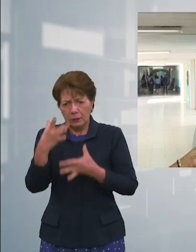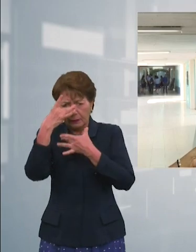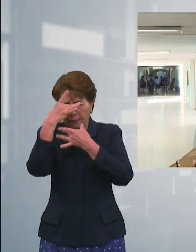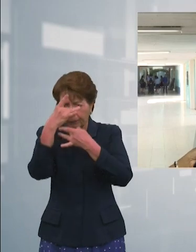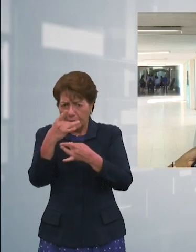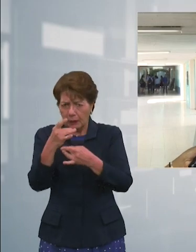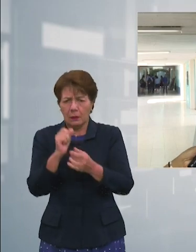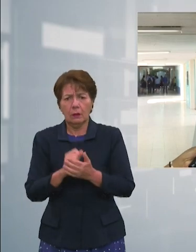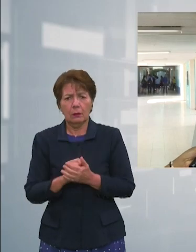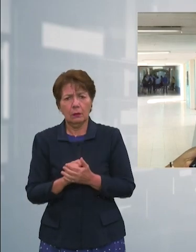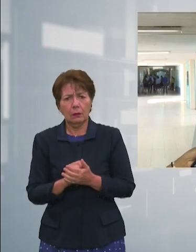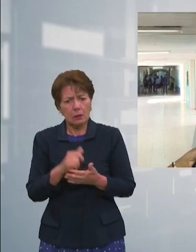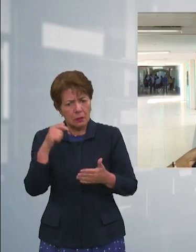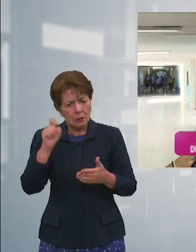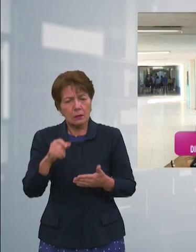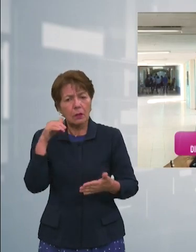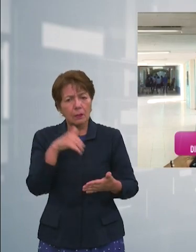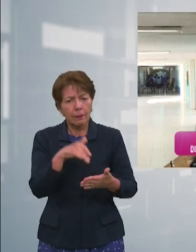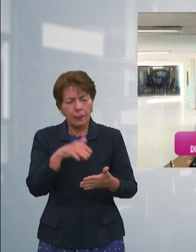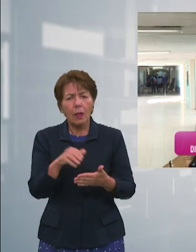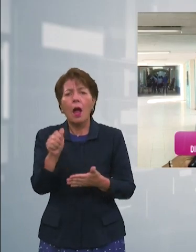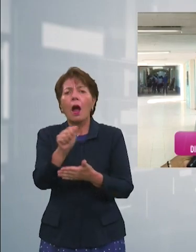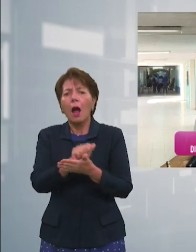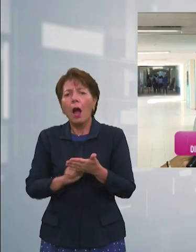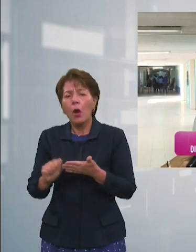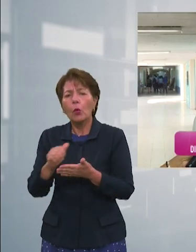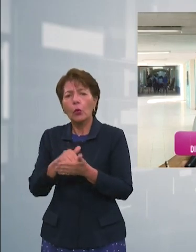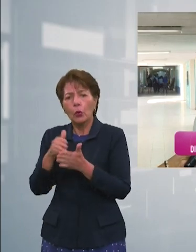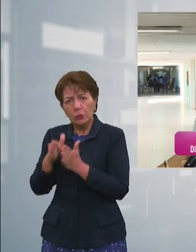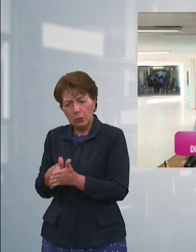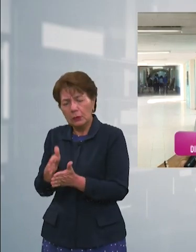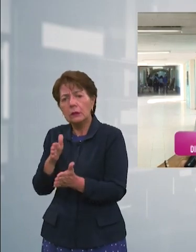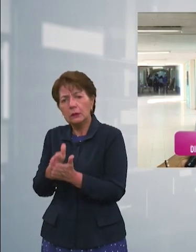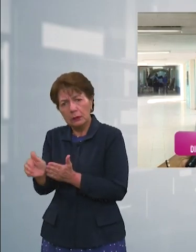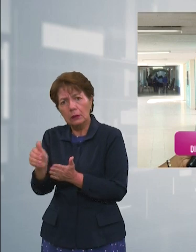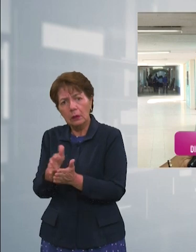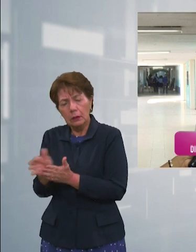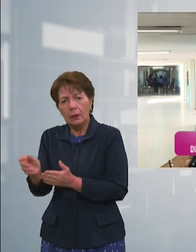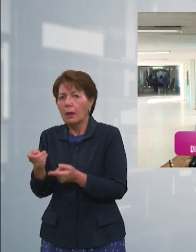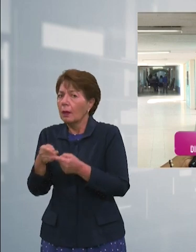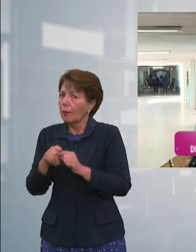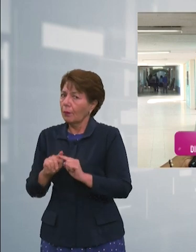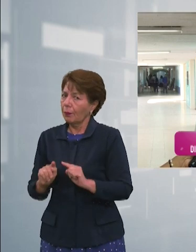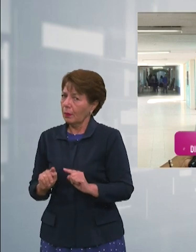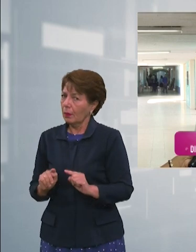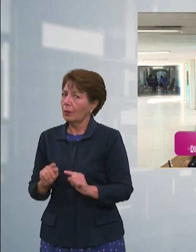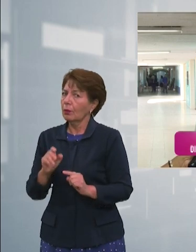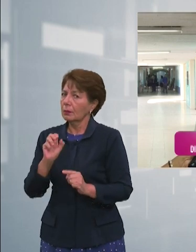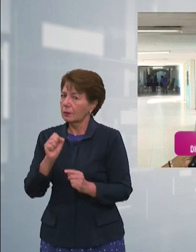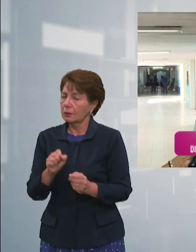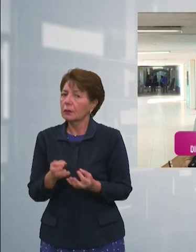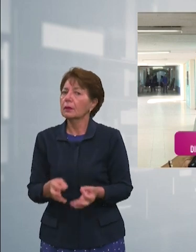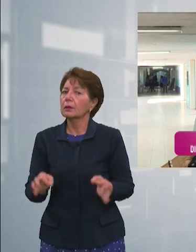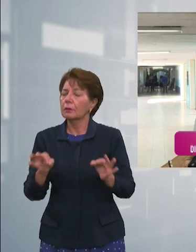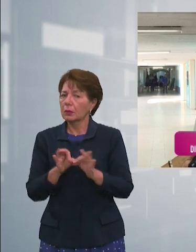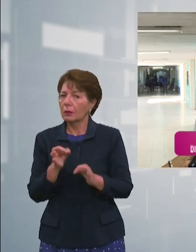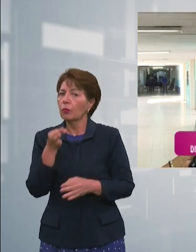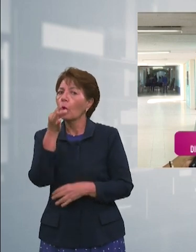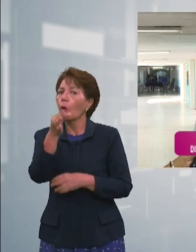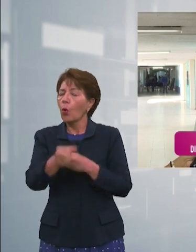reprobar algunos estudiantes quizás más que el año pasado, pero me parece que se va a dejar un mensaje para el próximo año, que los estudiantes deben